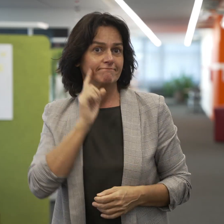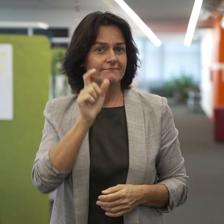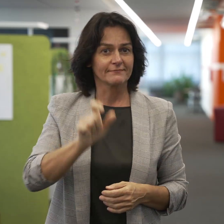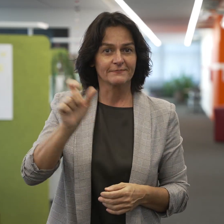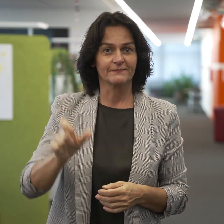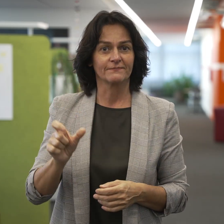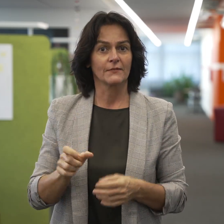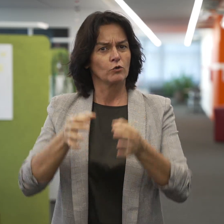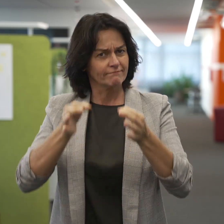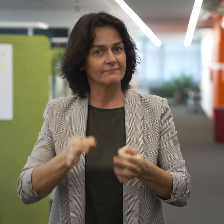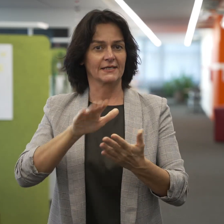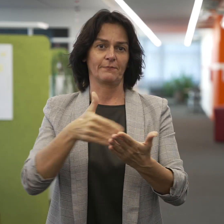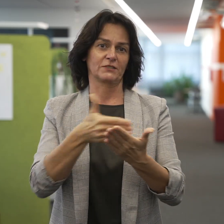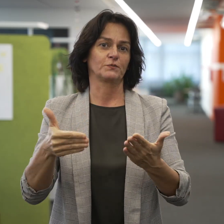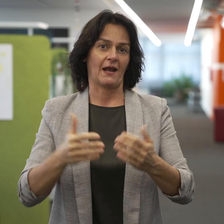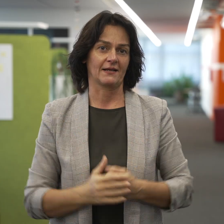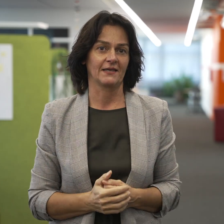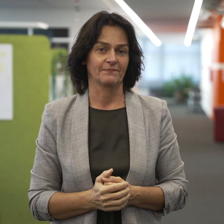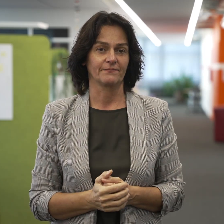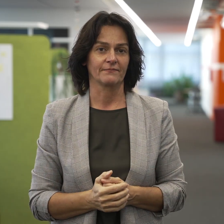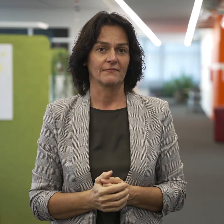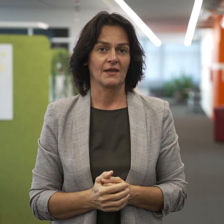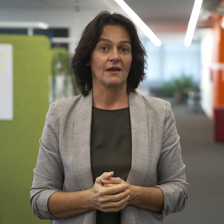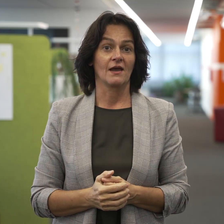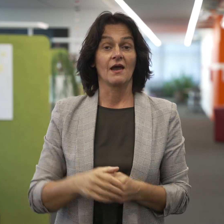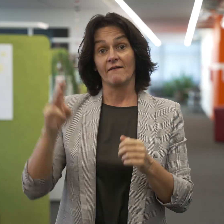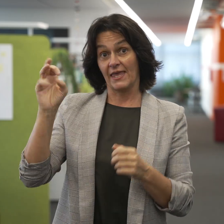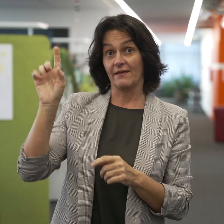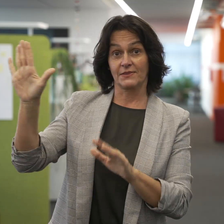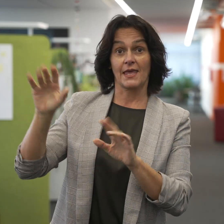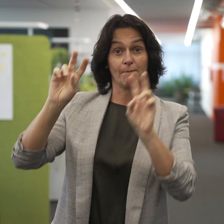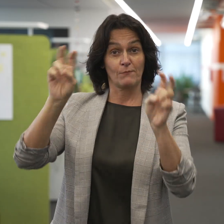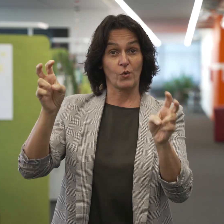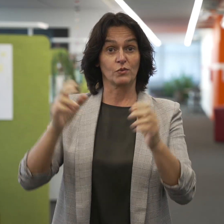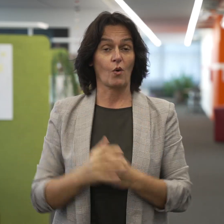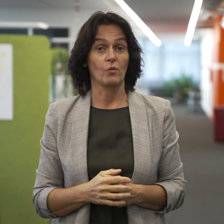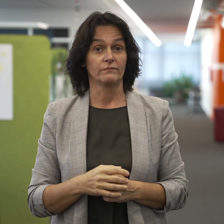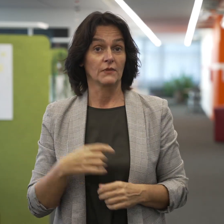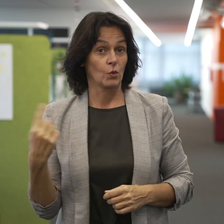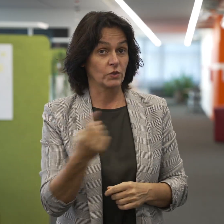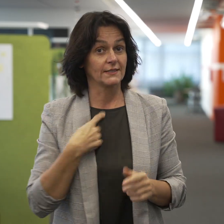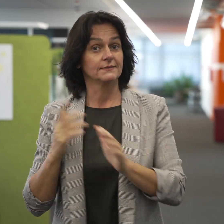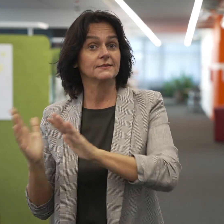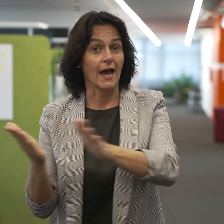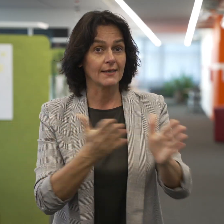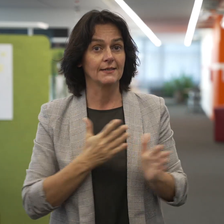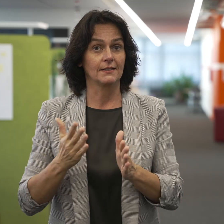Zentrum stellen. Dieses Jahr steht unter dem Motto We sign for human rights. Wir interpretieren das Motto